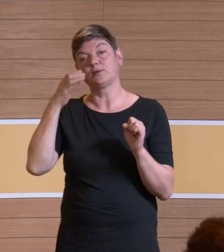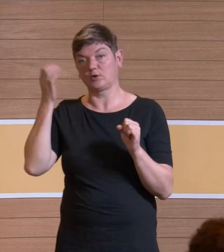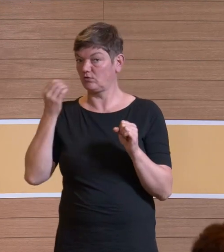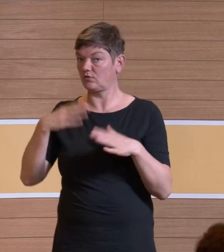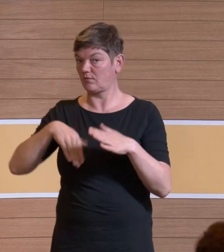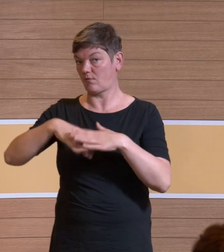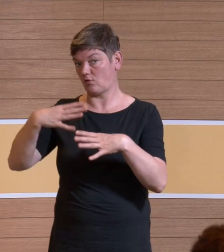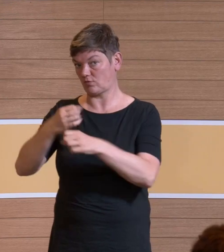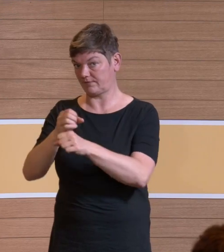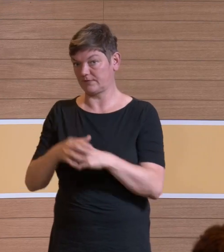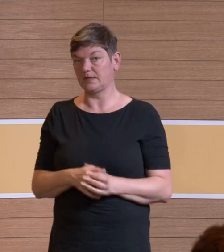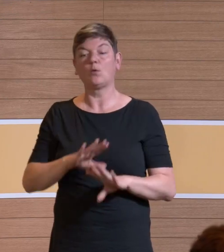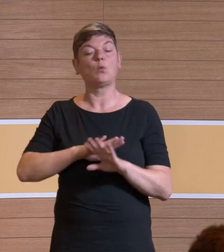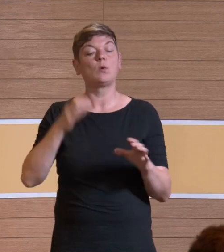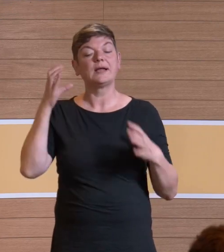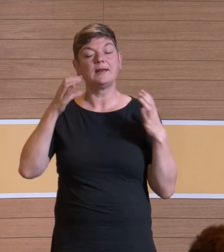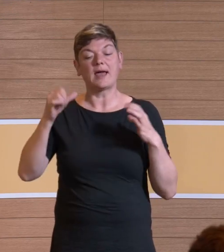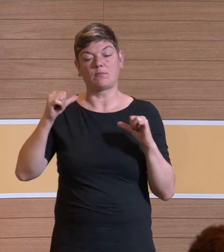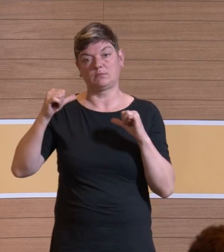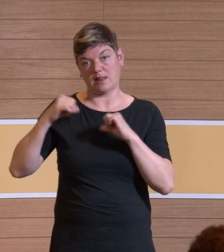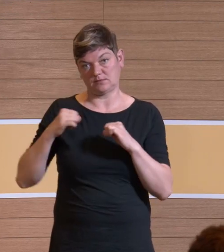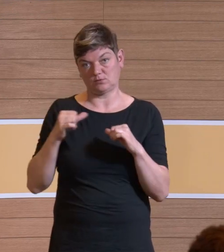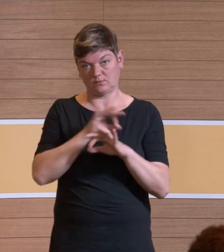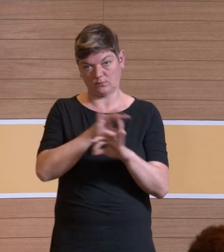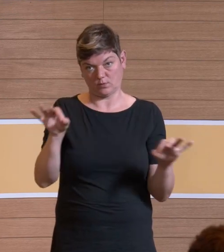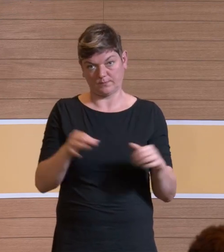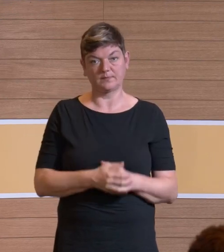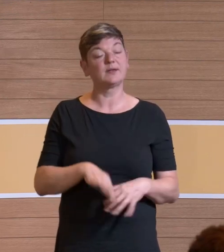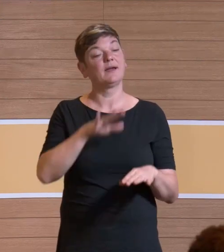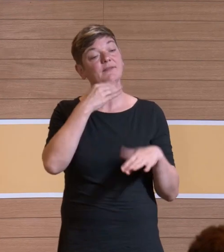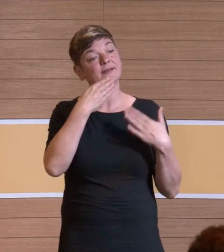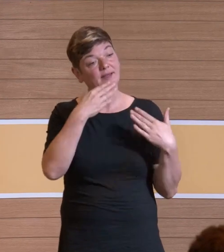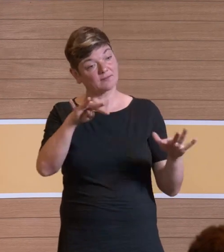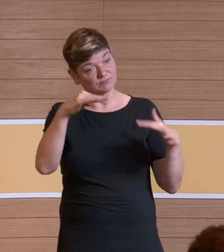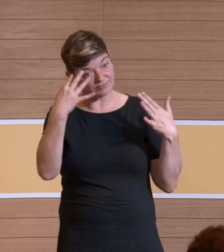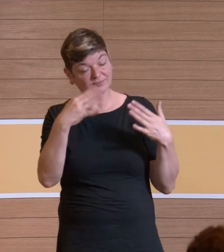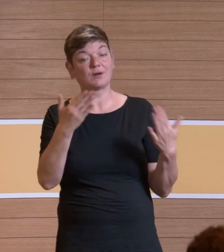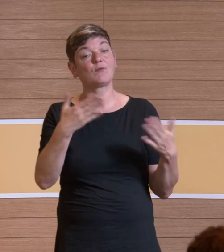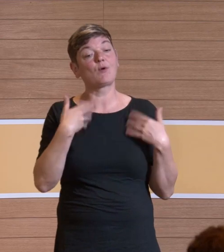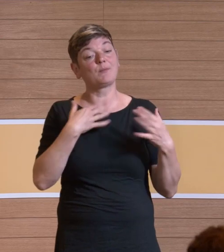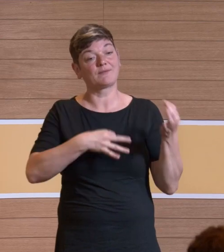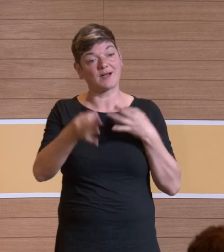ohne dass man jetzt eine massive Lärmbelastung hat. Ja, bedanke mich für Ihr Interesse und freue mich auf Ihre Fragen.